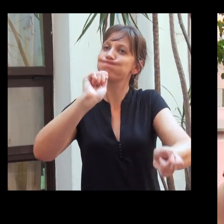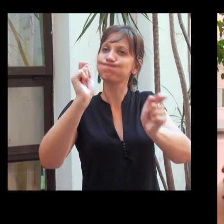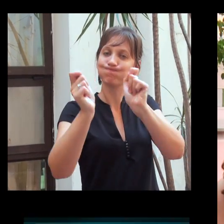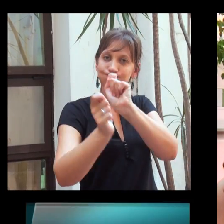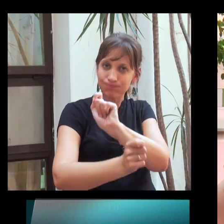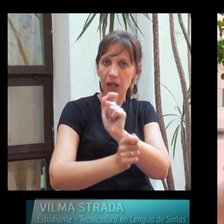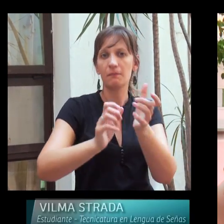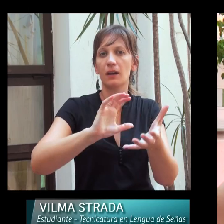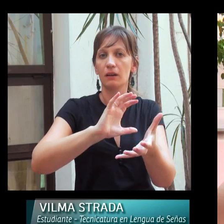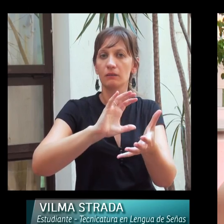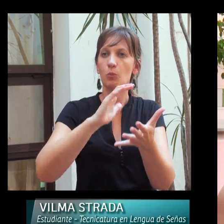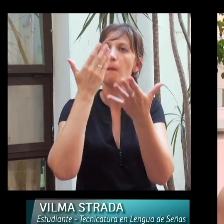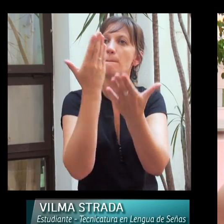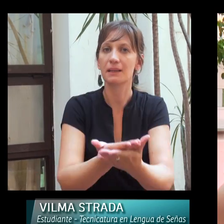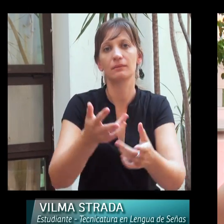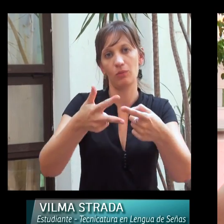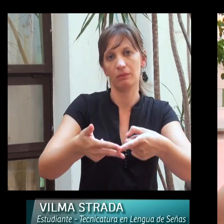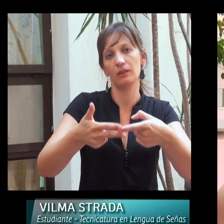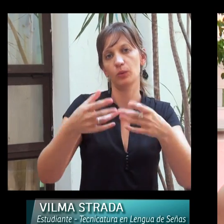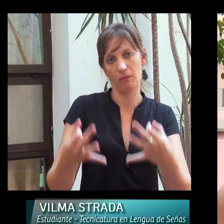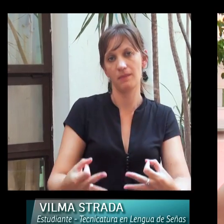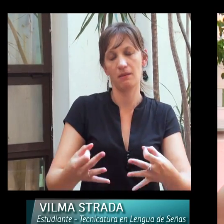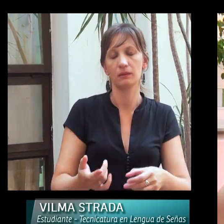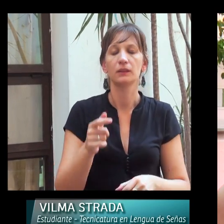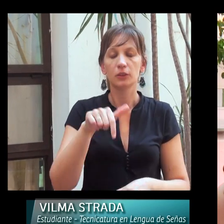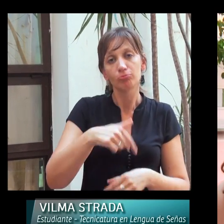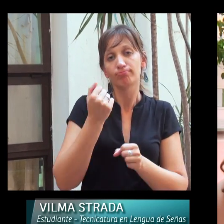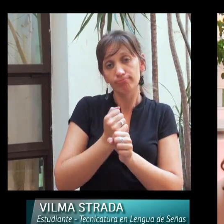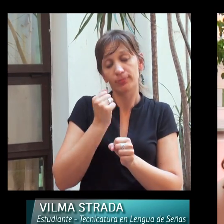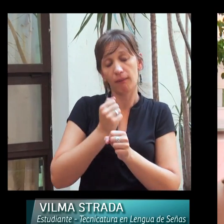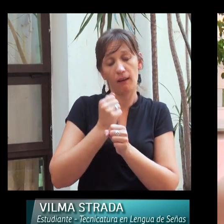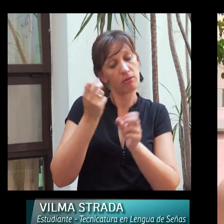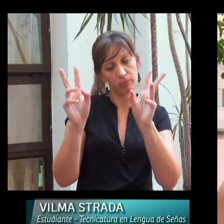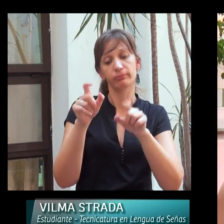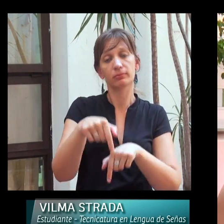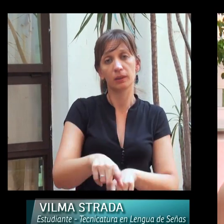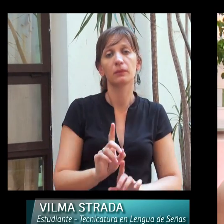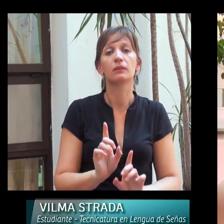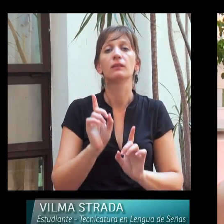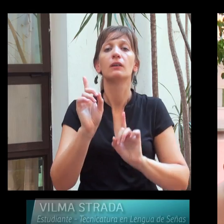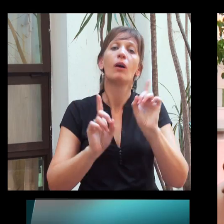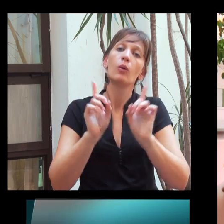en una propuesta académica con formato de tecnicatura. Eso, bueno, estamos trabajando sobre eso, hay algunos